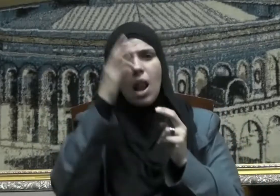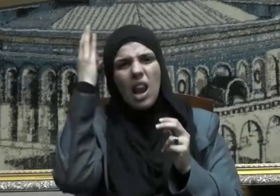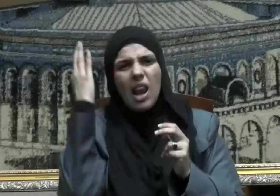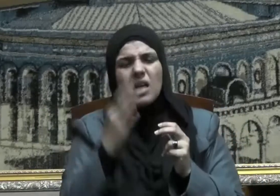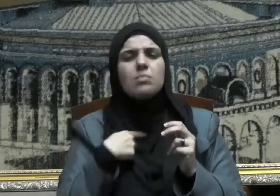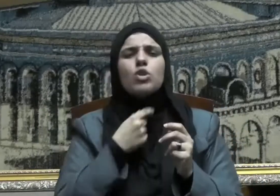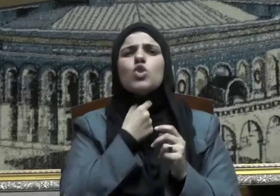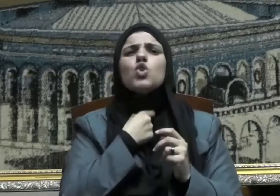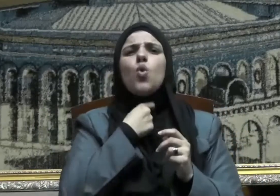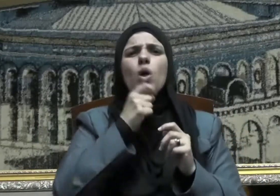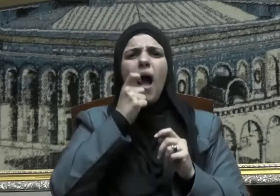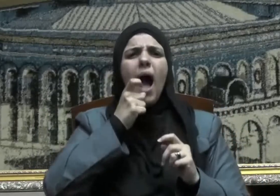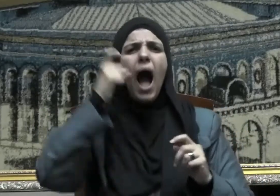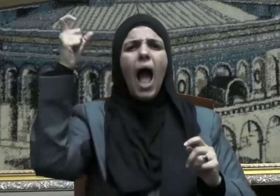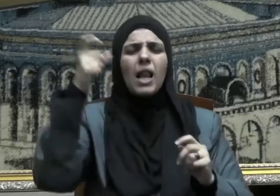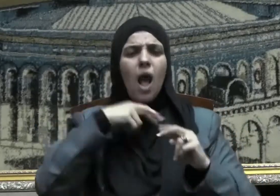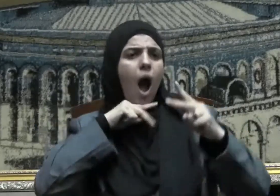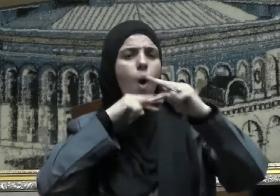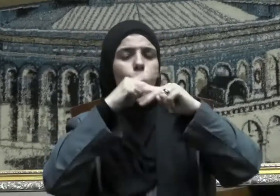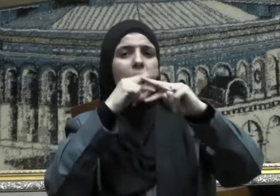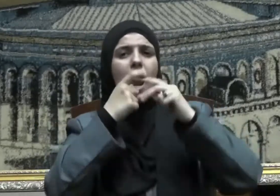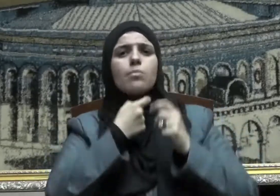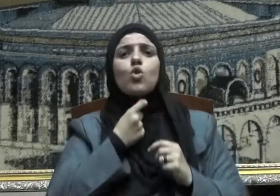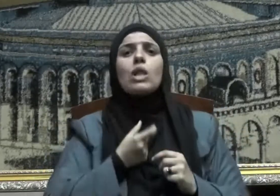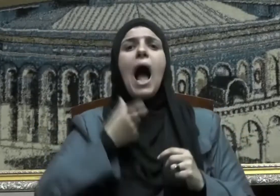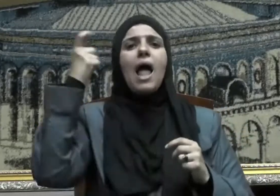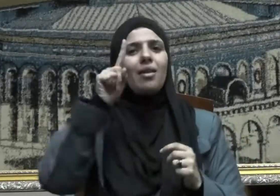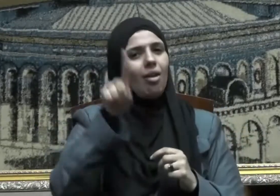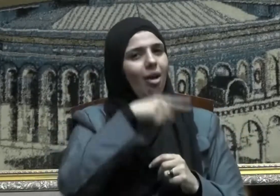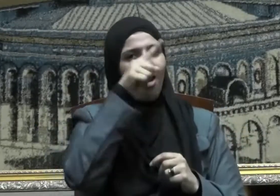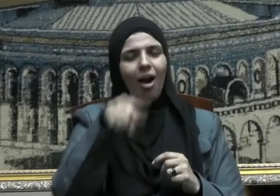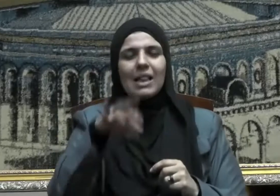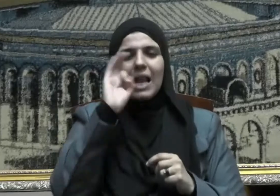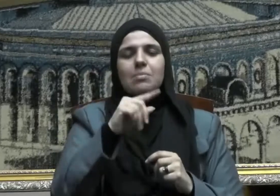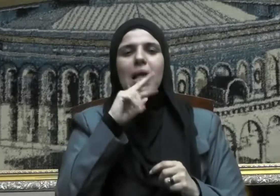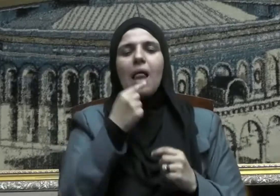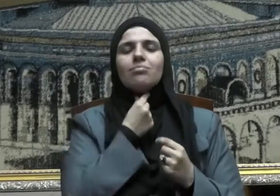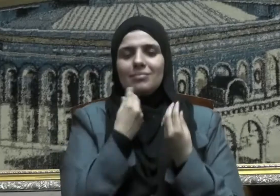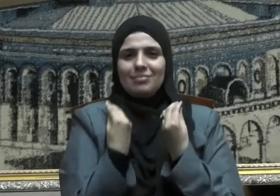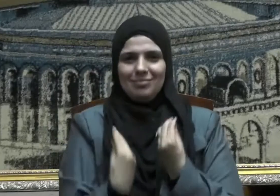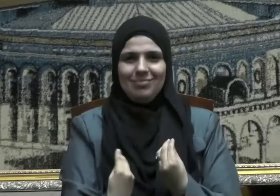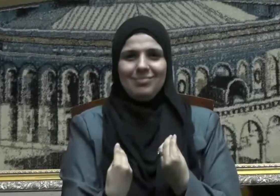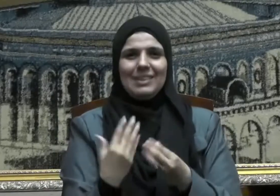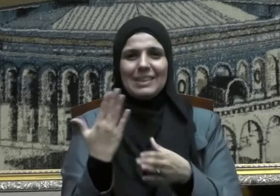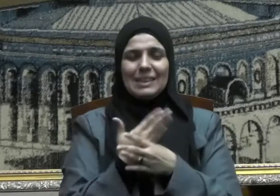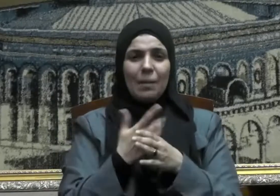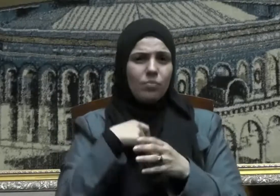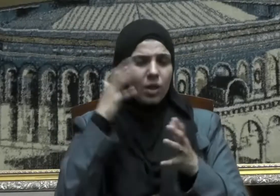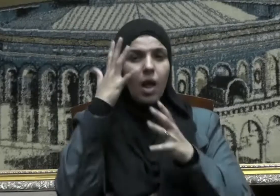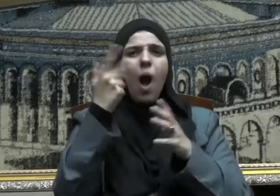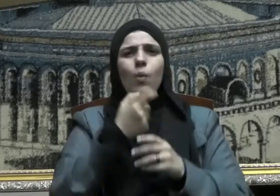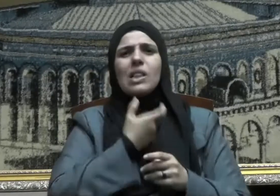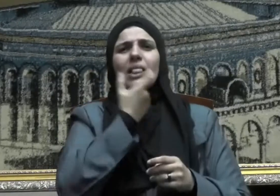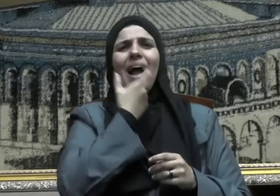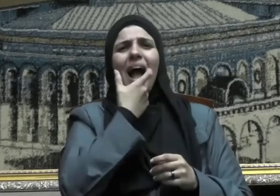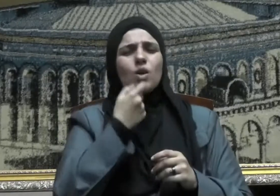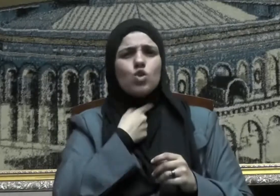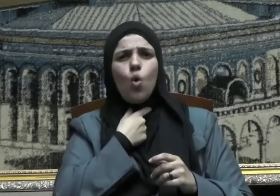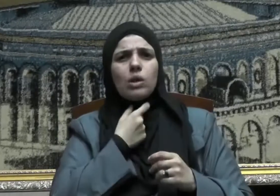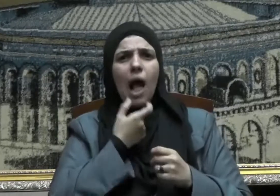عدم رفع الصوت أو التحدث بصوت عال مزعج وعدم الضحك